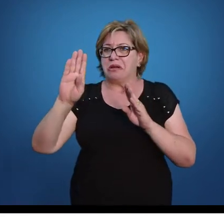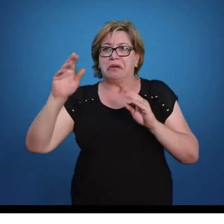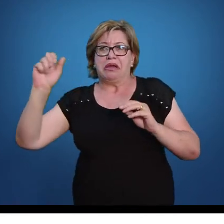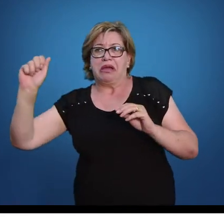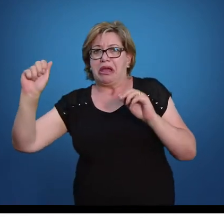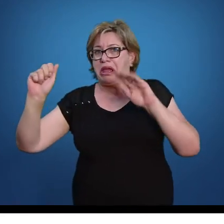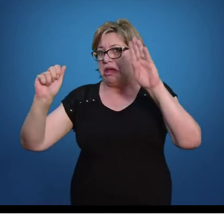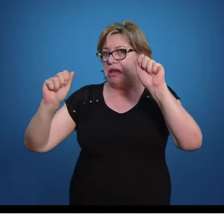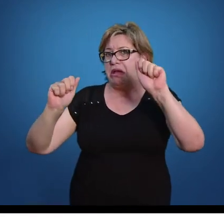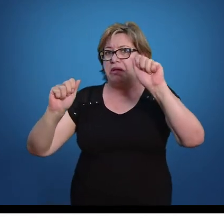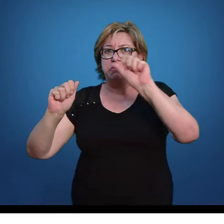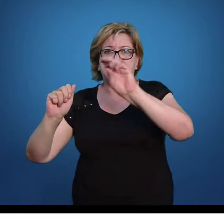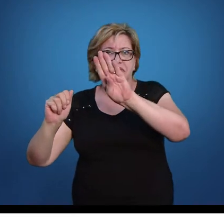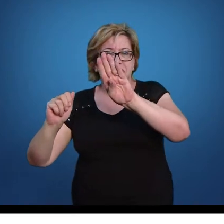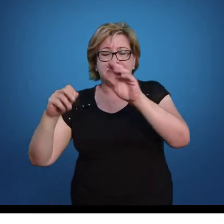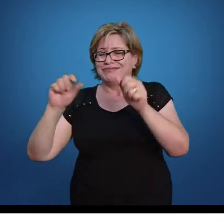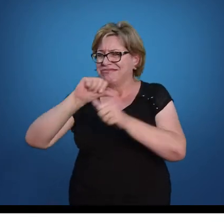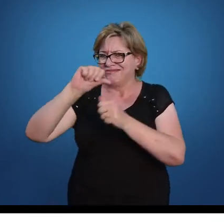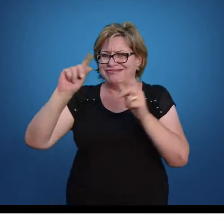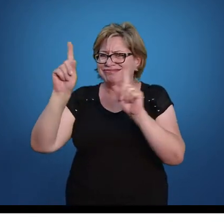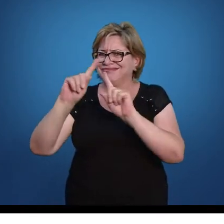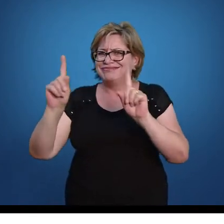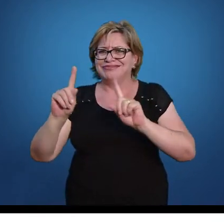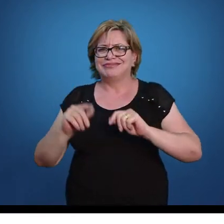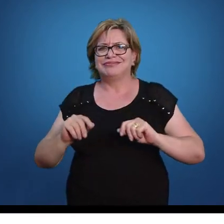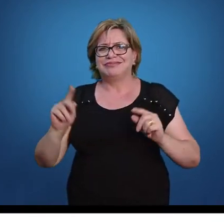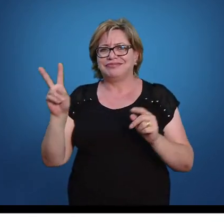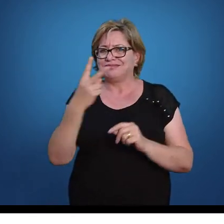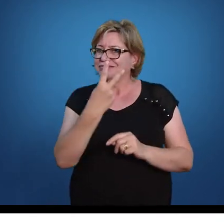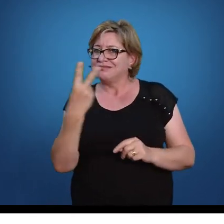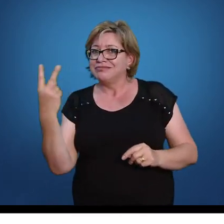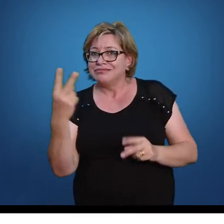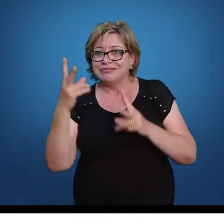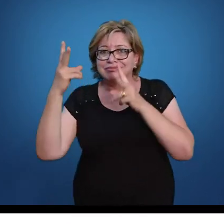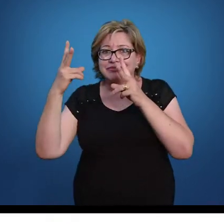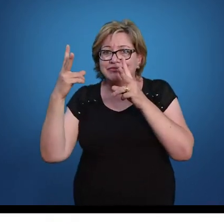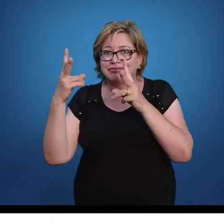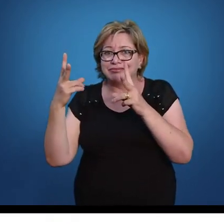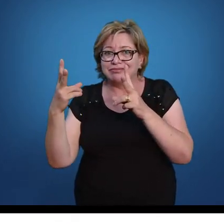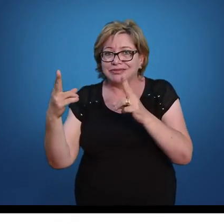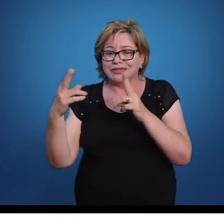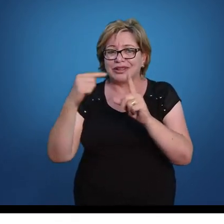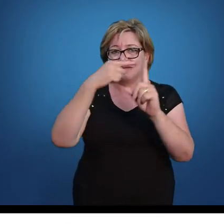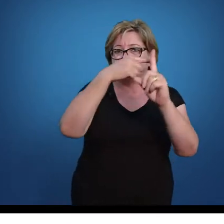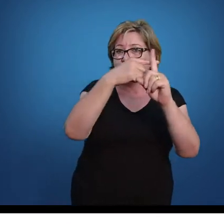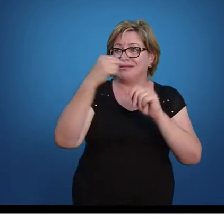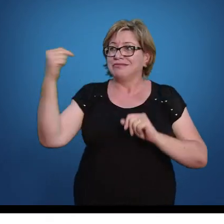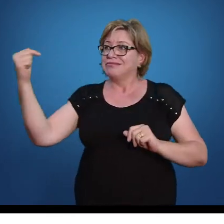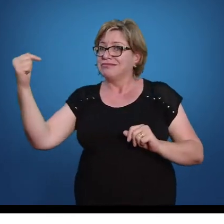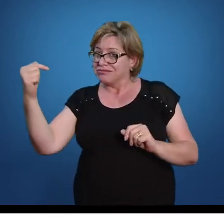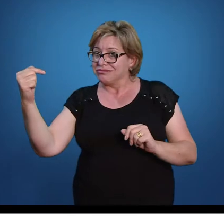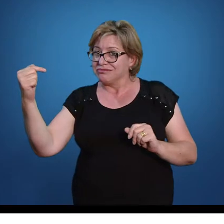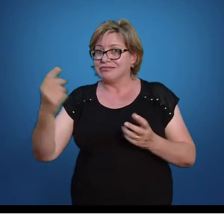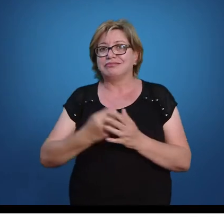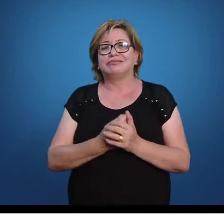antes ali do a, que mudou a expressão. Como as duas expressões são iguais e têm sinais opostos,